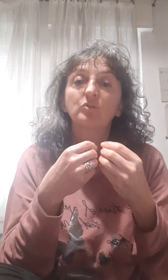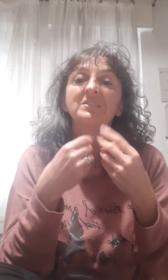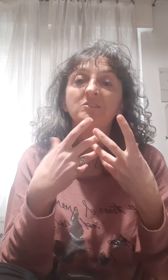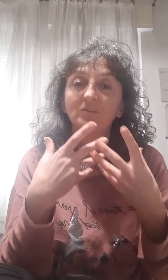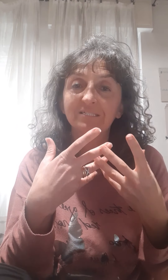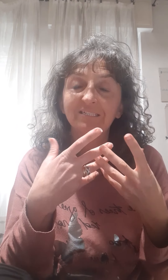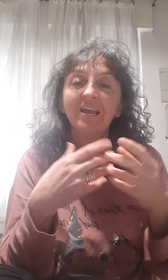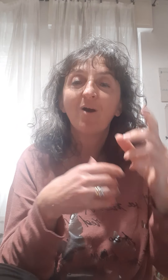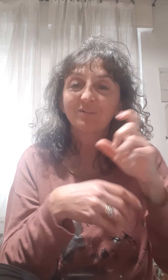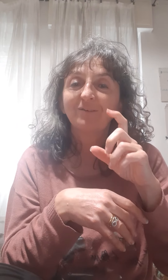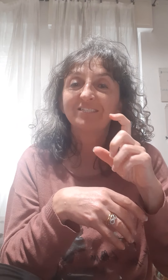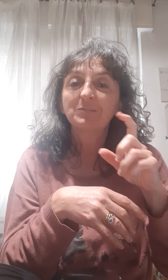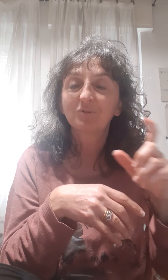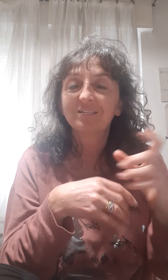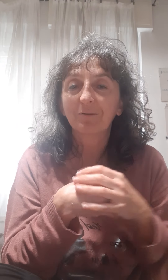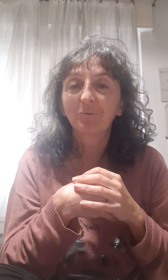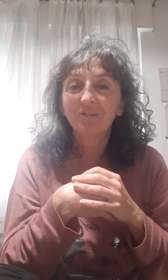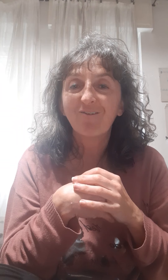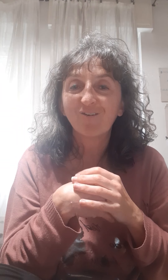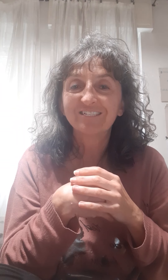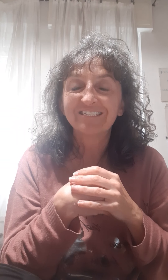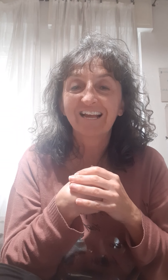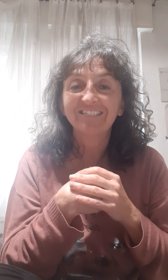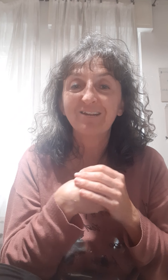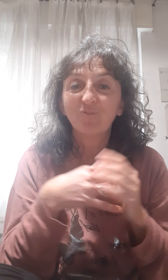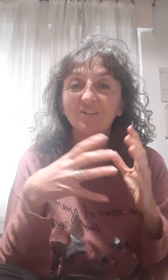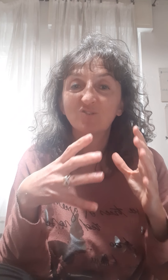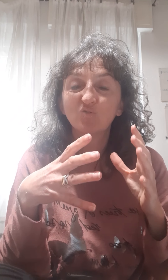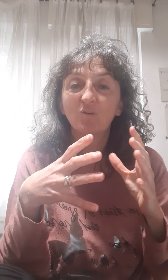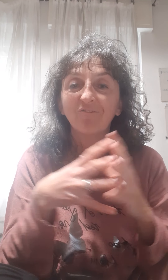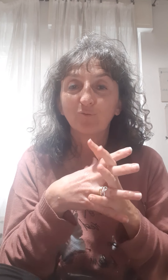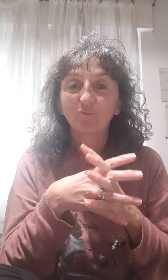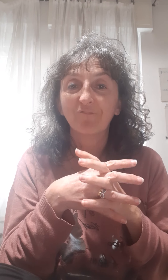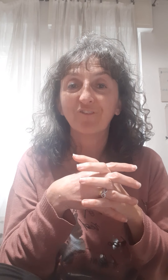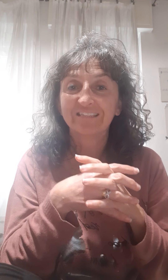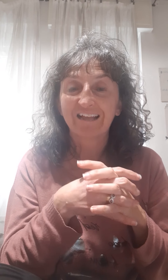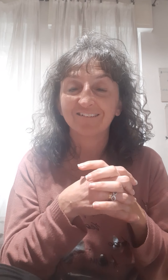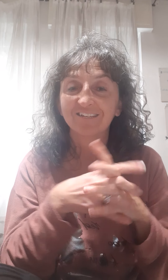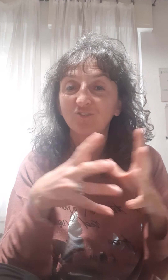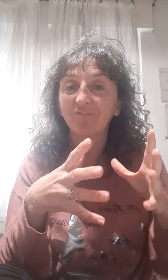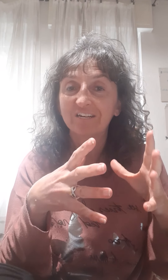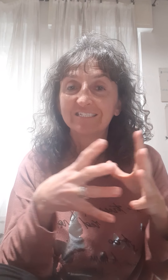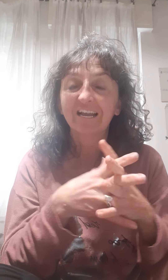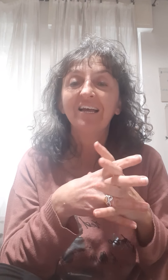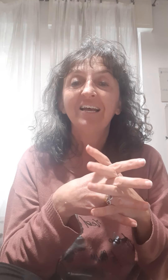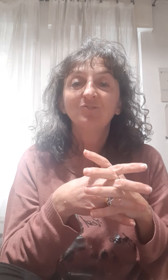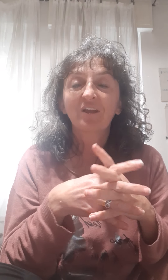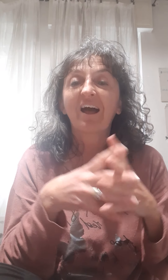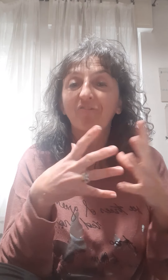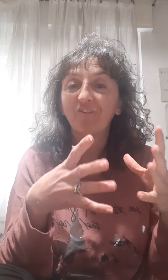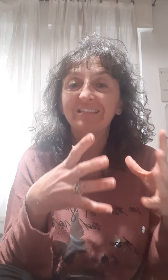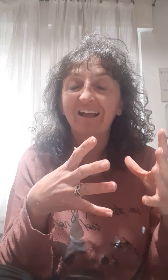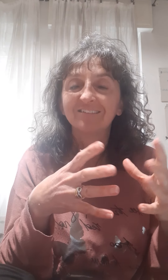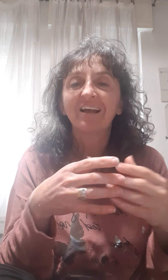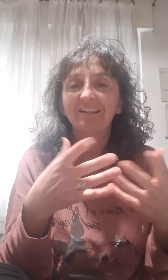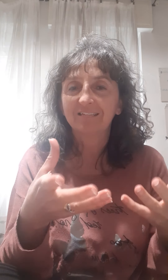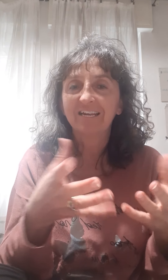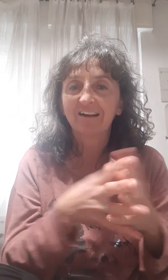non si ossidi, possiamo andare a spruzzare proprio dell'olio essenziale di limone sulla frutta affettata, già fresca, cioè affettata e tenerla